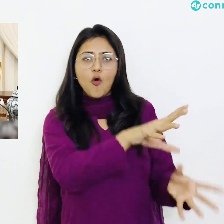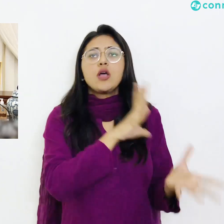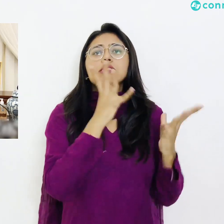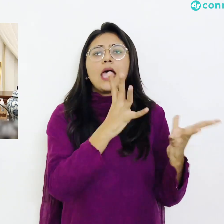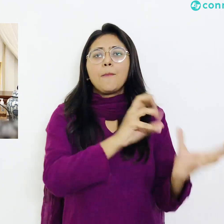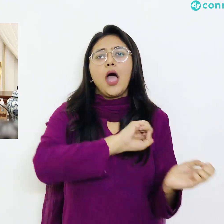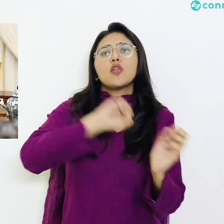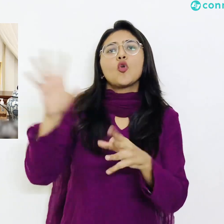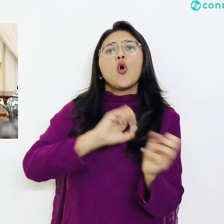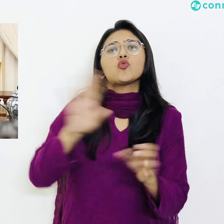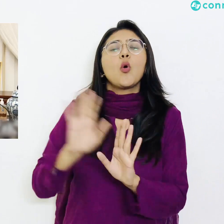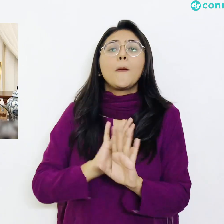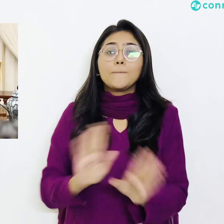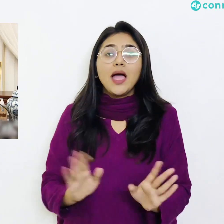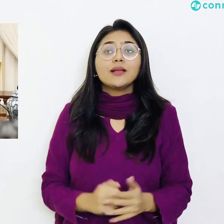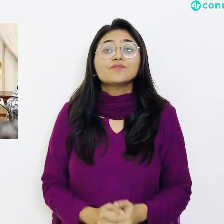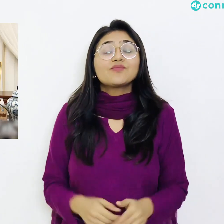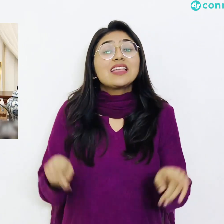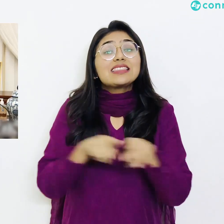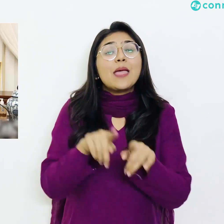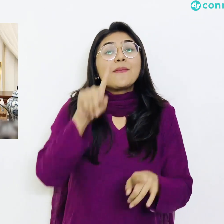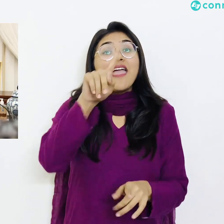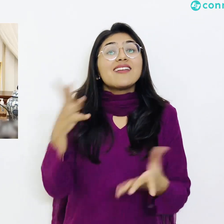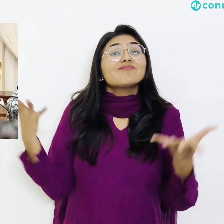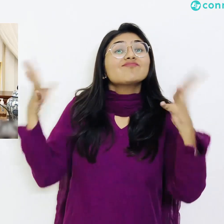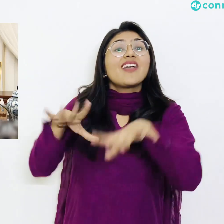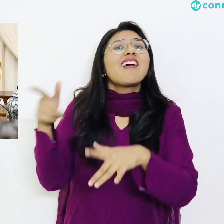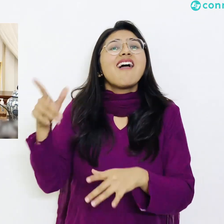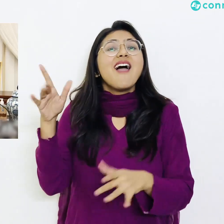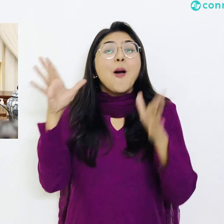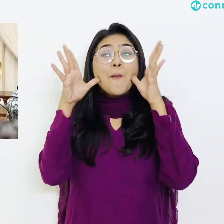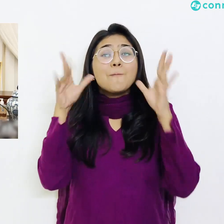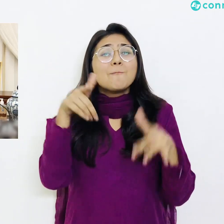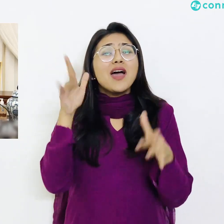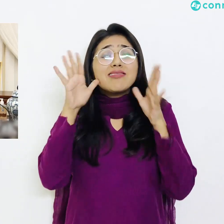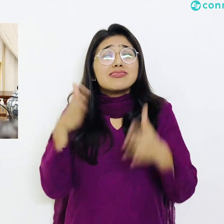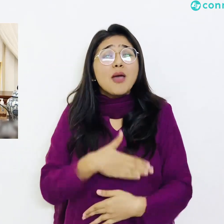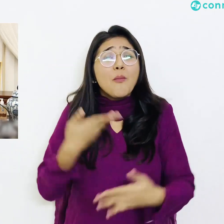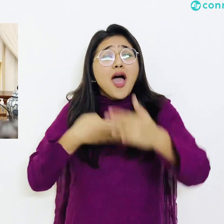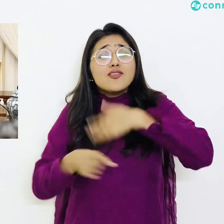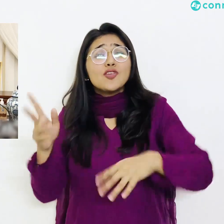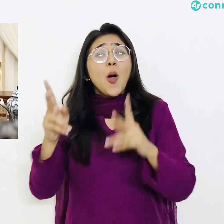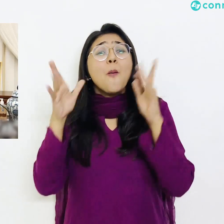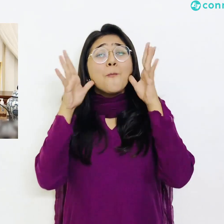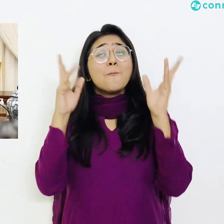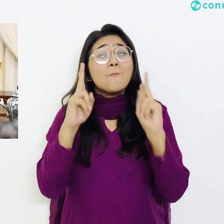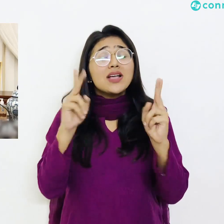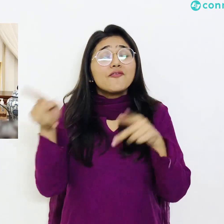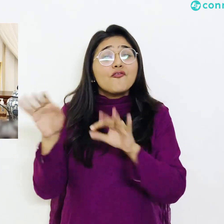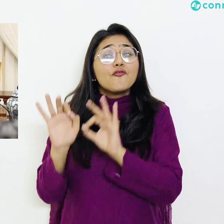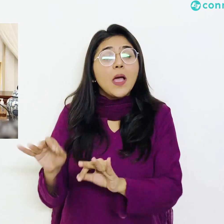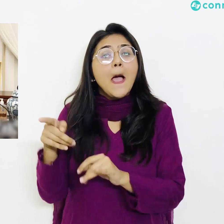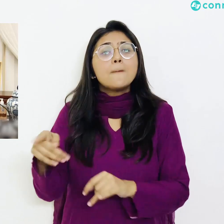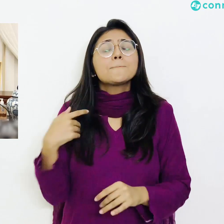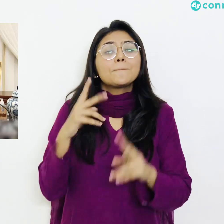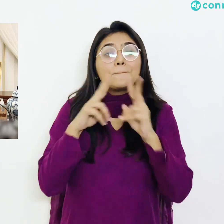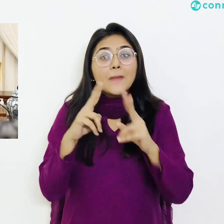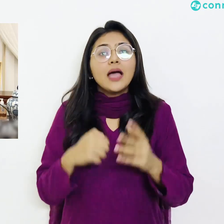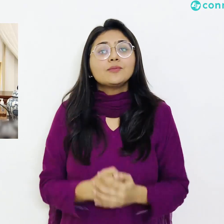باقی جو اجتماعات کی ایک اور مساجد کی بات تھی تو ضرور صدر پاکستان نے سب مل کے